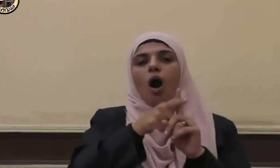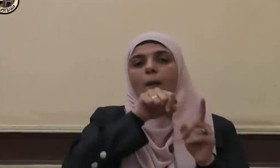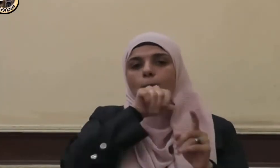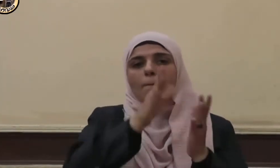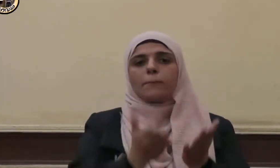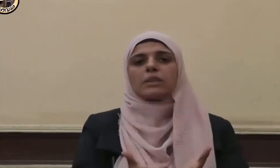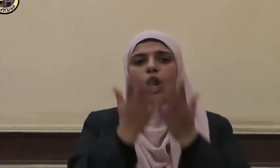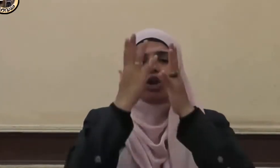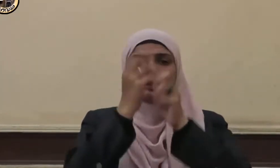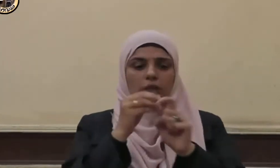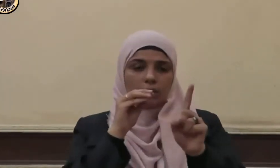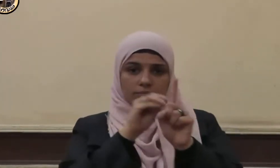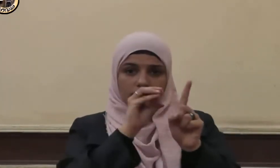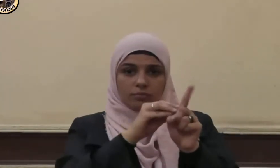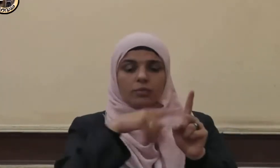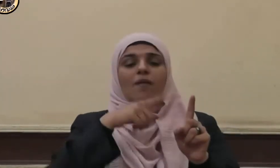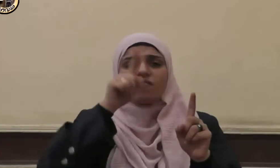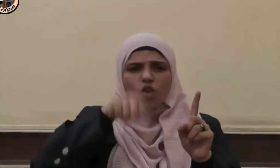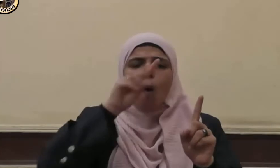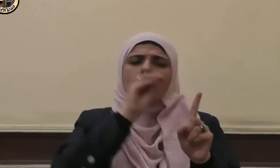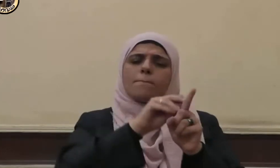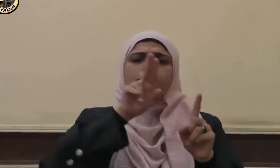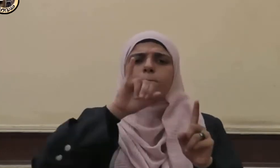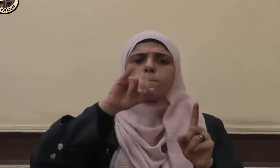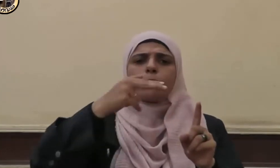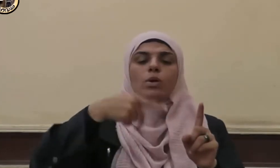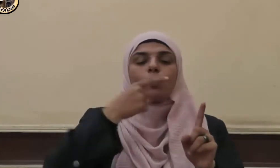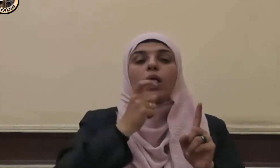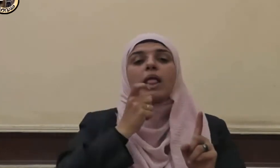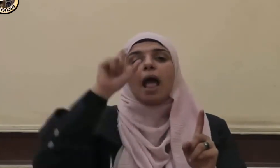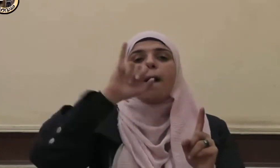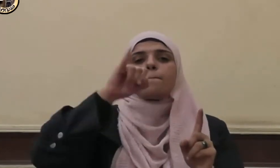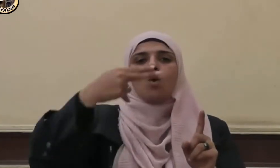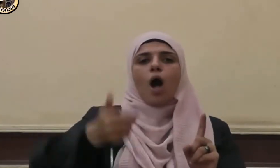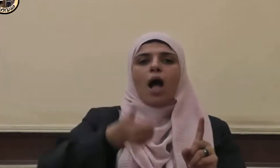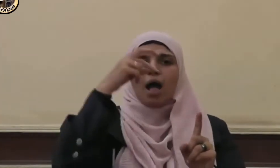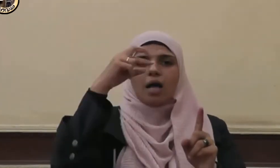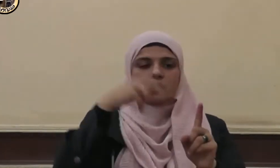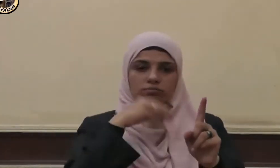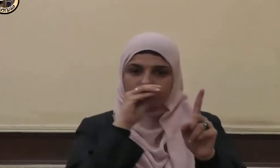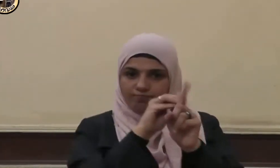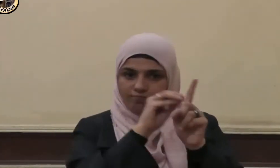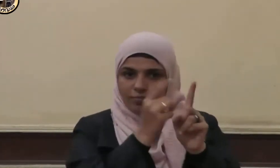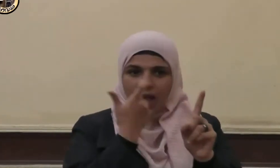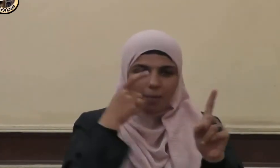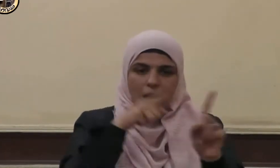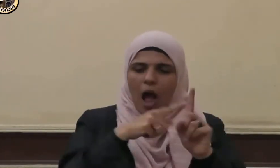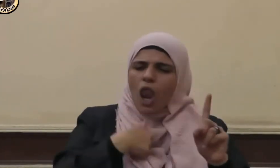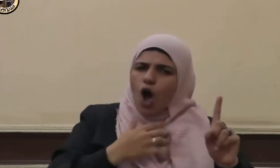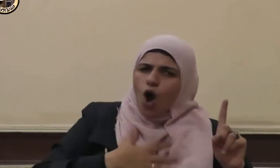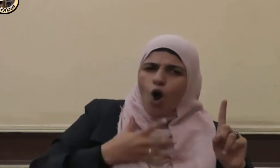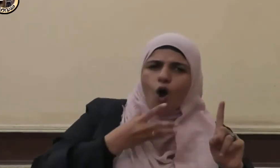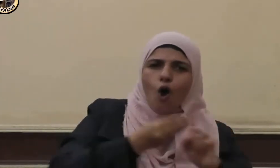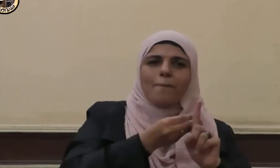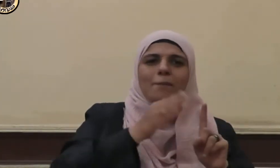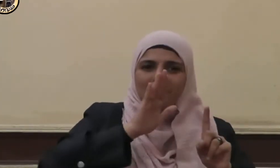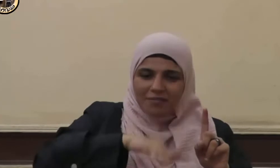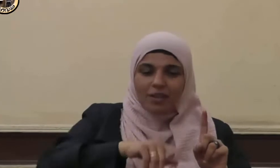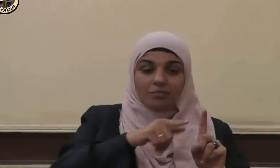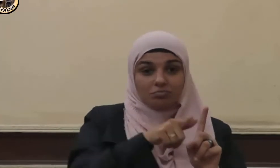وسلم له يوما يا معاذ إني والضاهر أحبك فقال معاذ